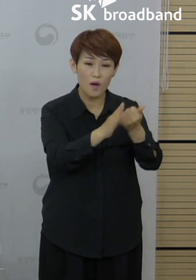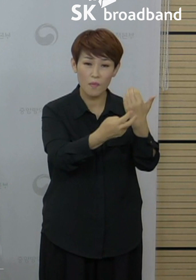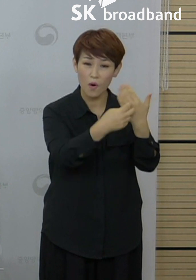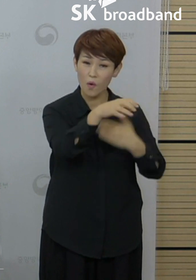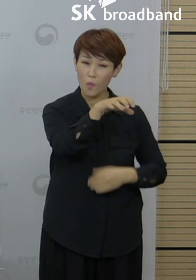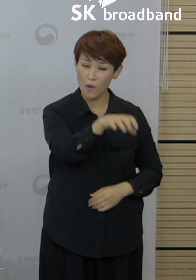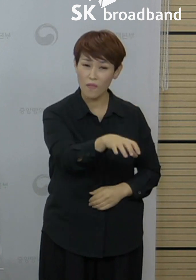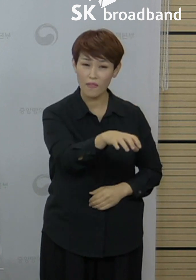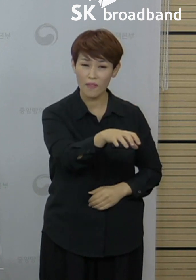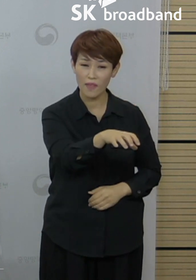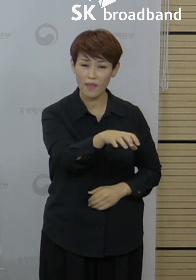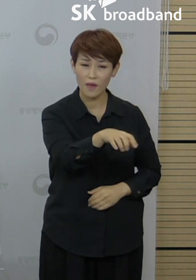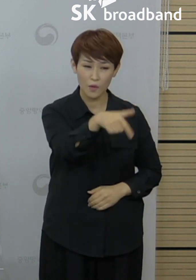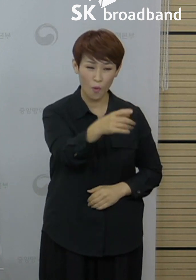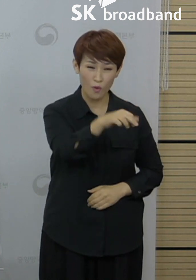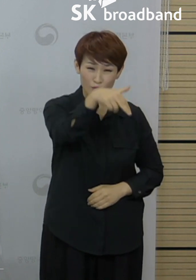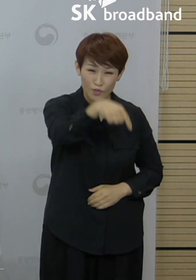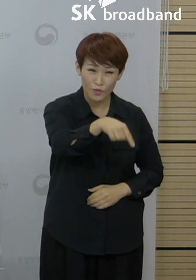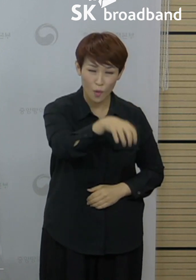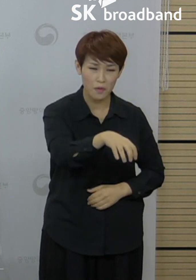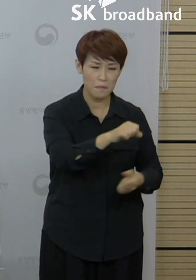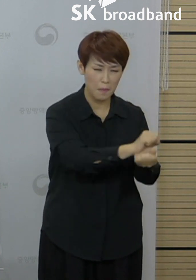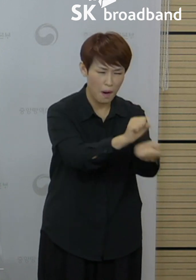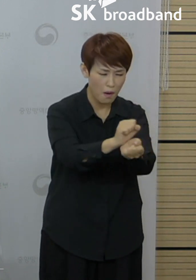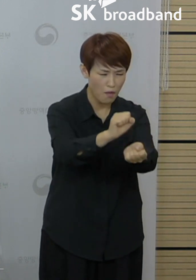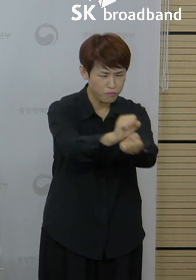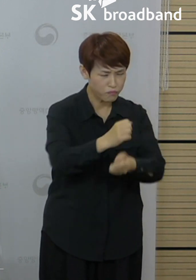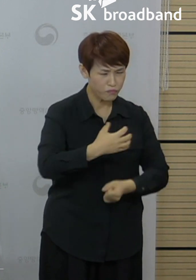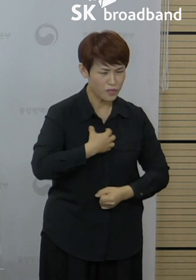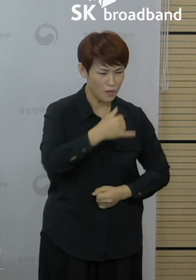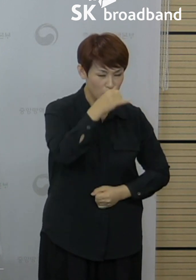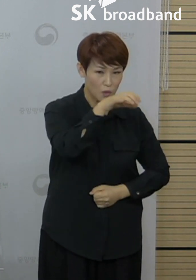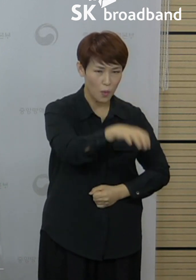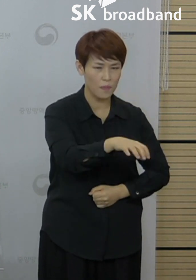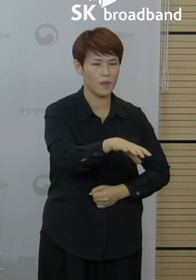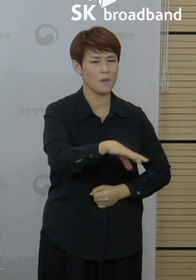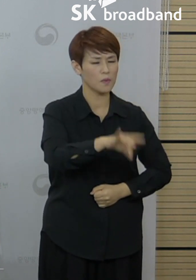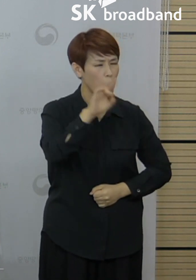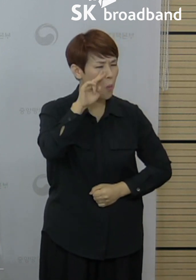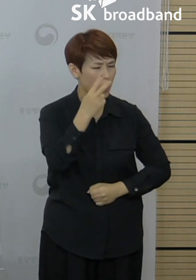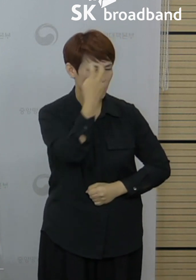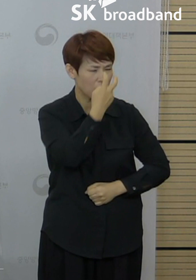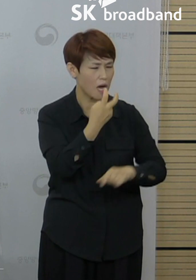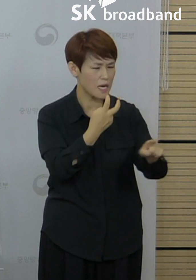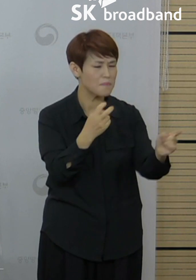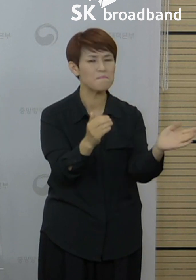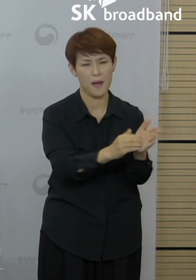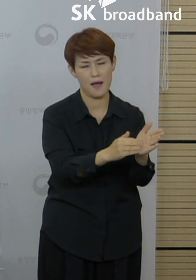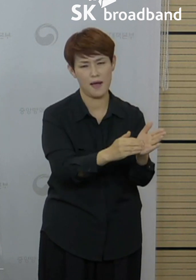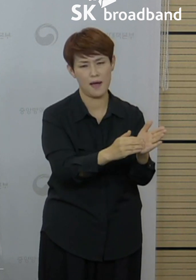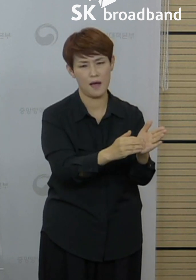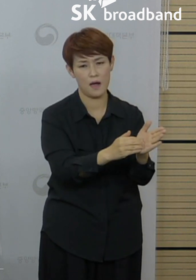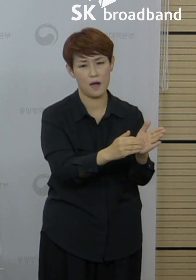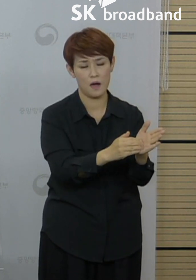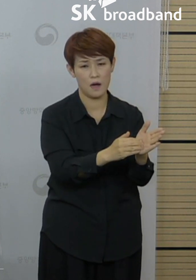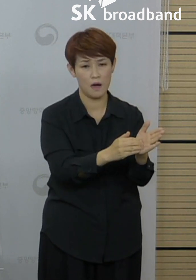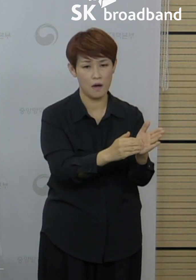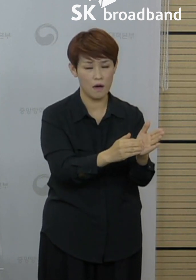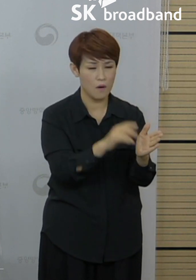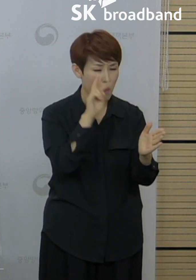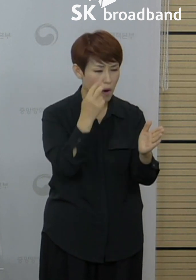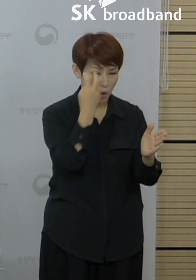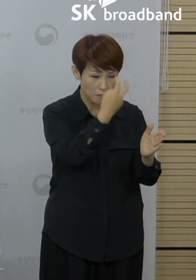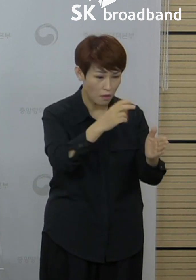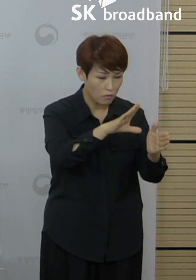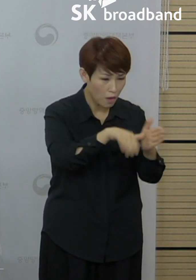감염취약시설 선제적 전수검사가 실시된 기관입니다. 그런데 그 전수검사